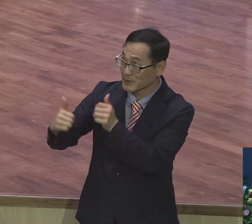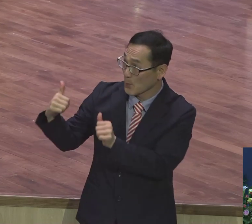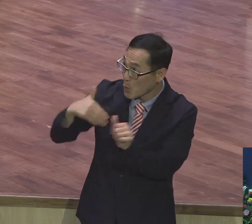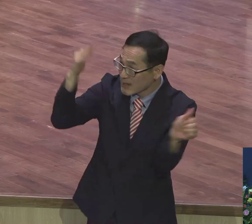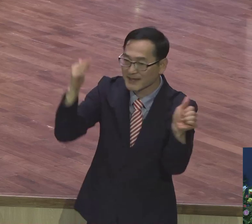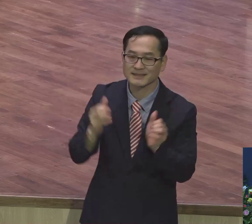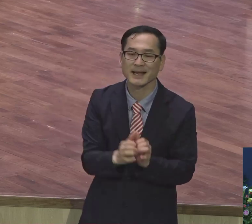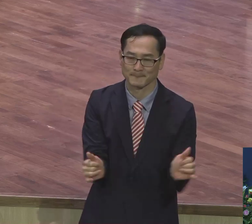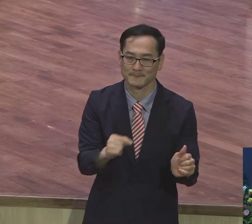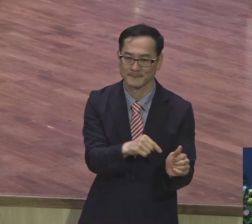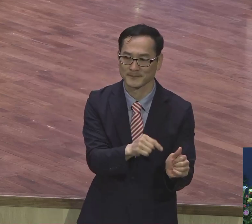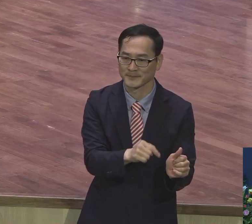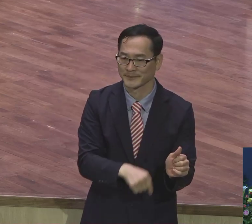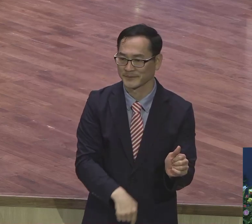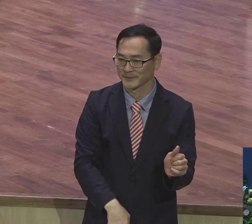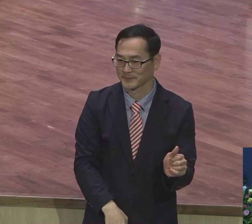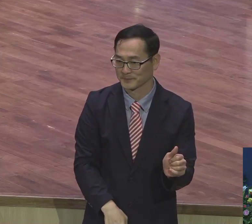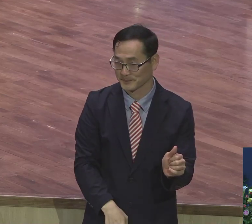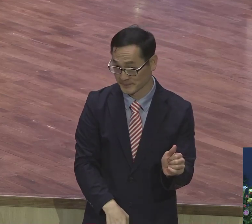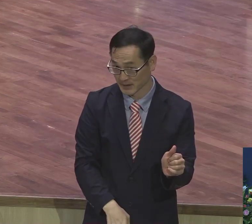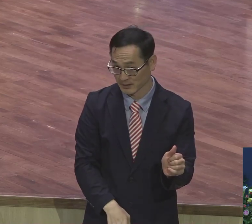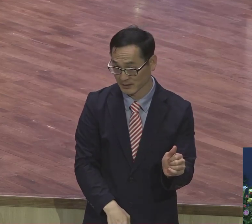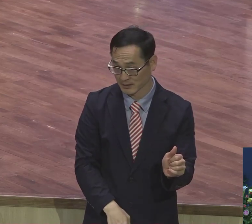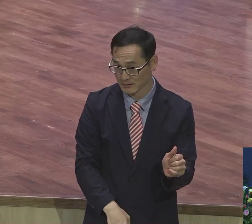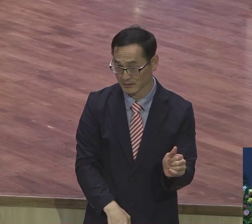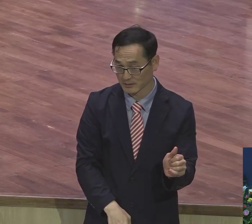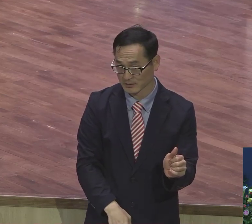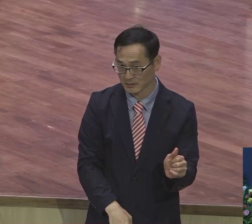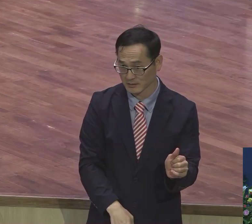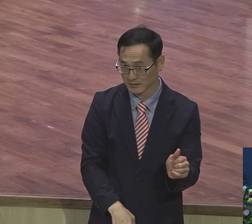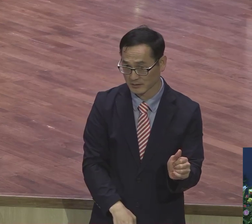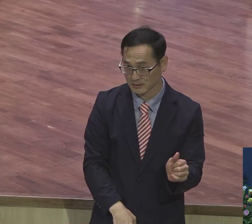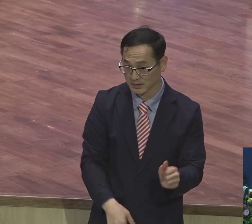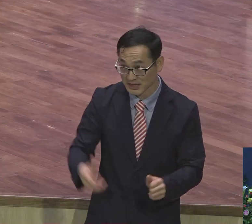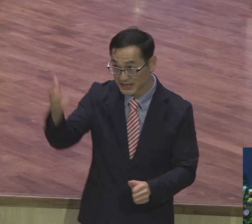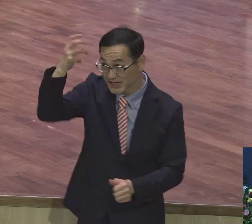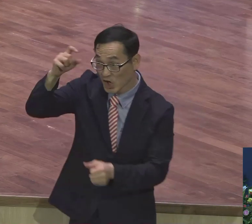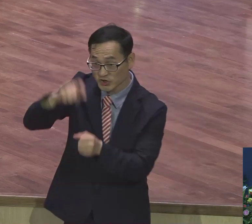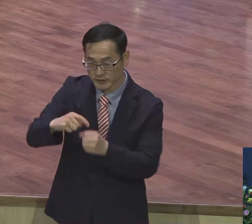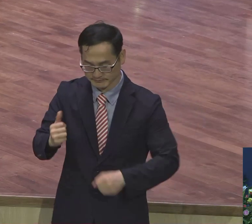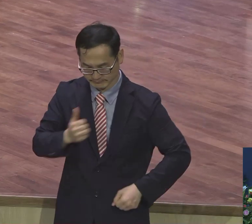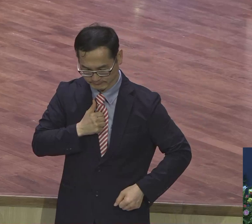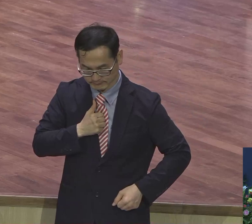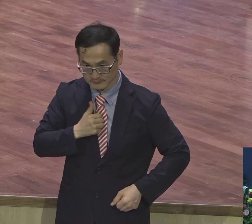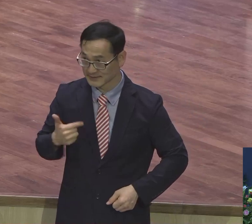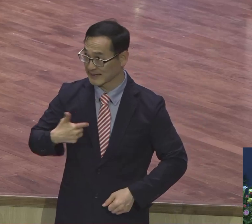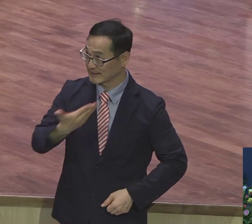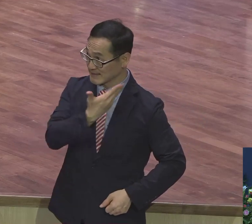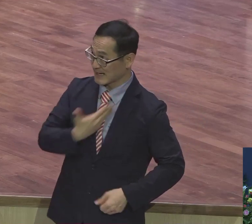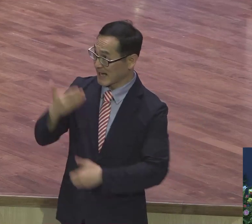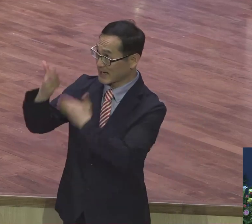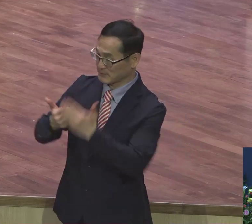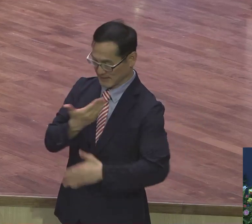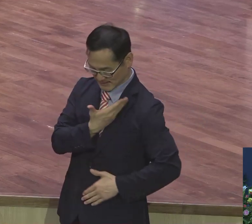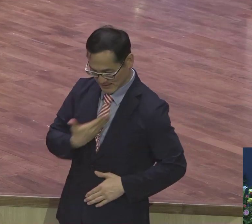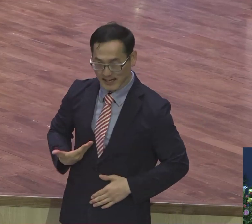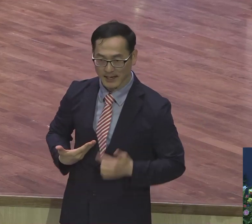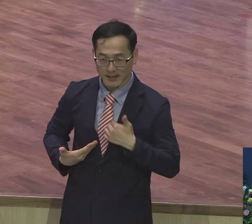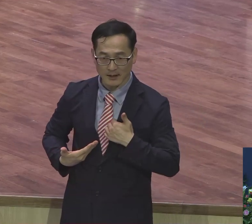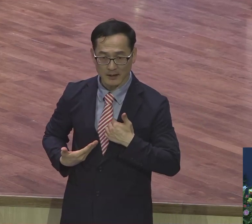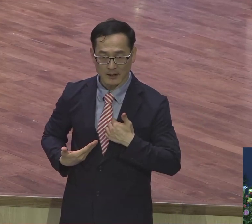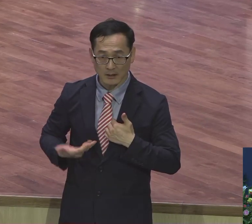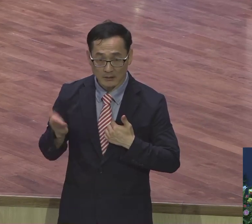더 변명하지 마세요. 이런 영적 정체성을 여러분 제대로 알고 신앙에서 하느냐 안 하느냐